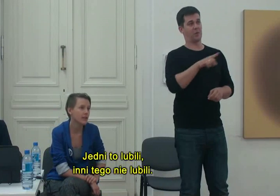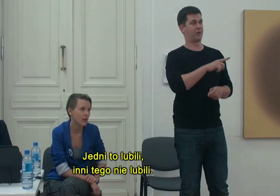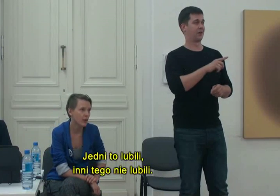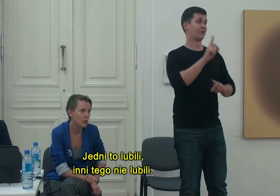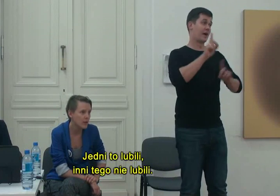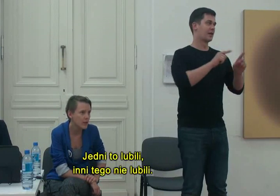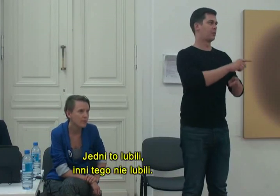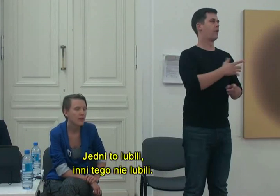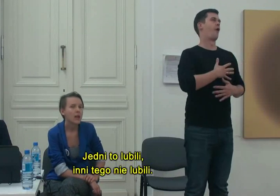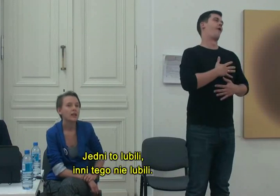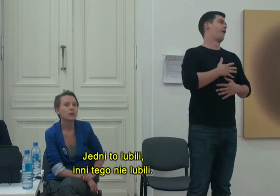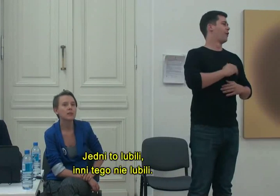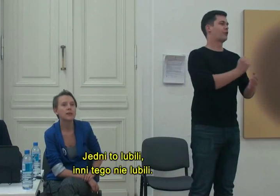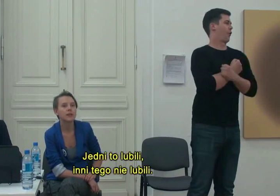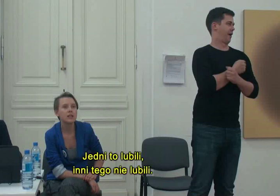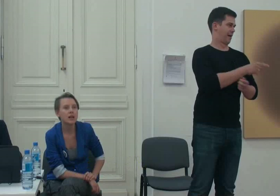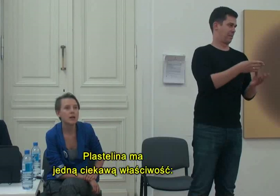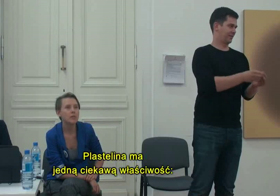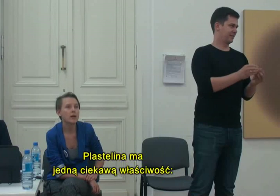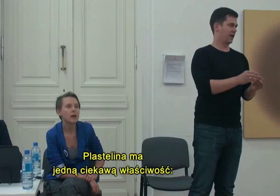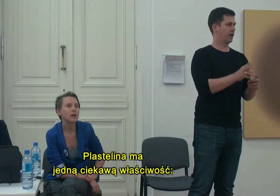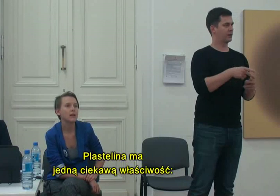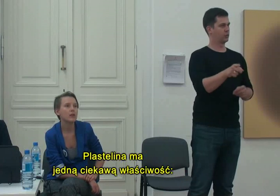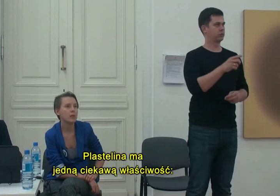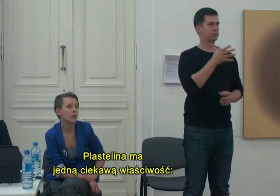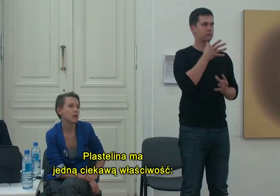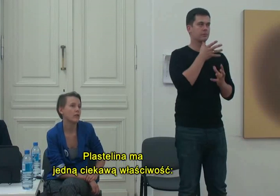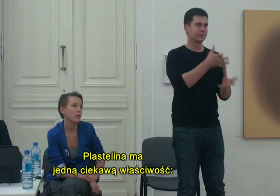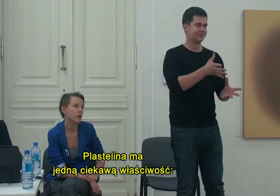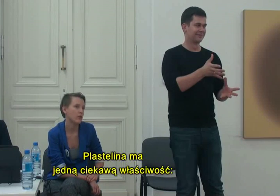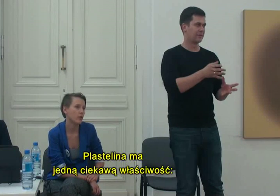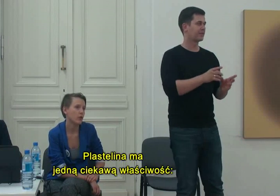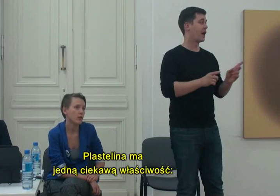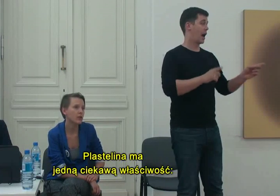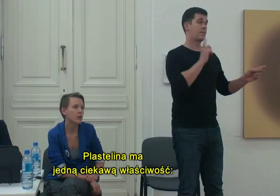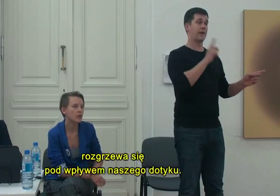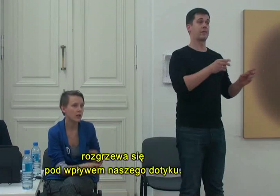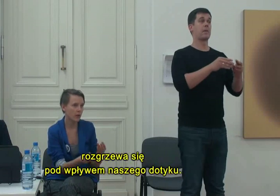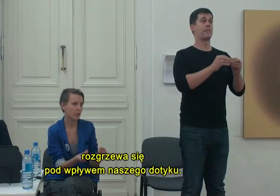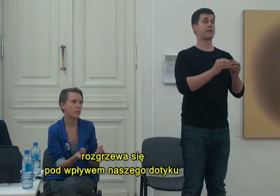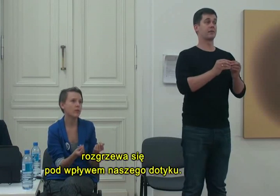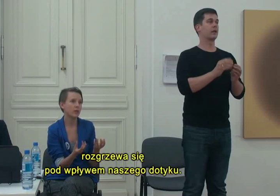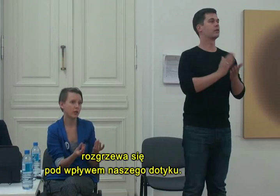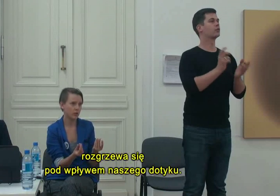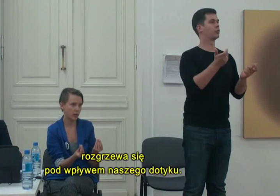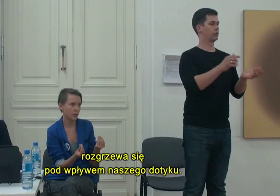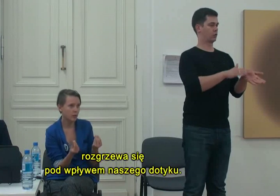lubili, inni tego nie lubili. Natomiast plastelina ma jedną bardzo ciekawą właściwość. Ona się rozgrzewa pod wpływem naszego dotyku,